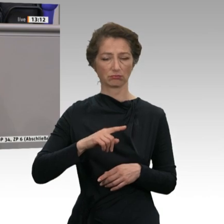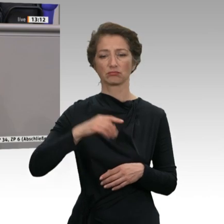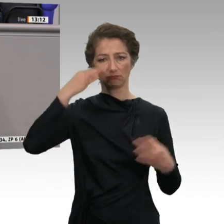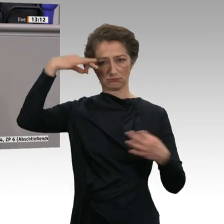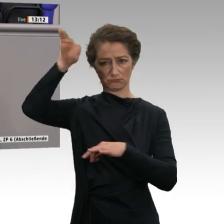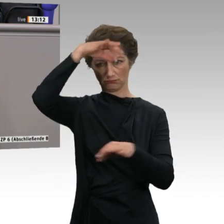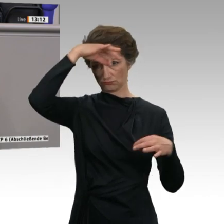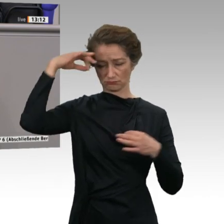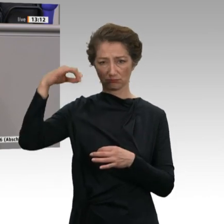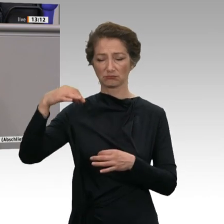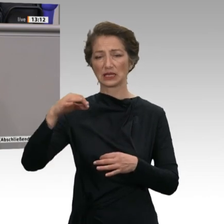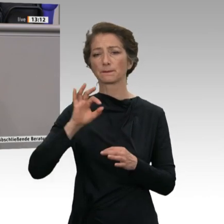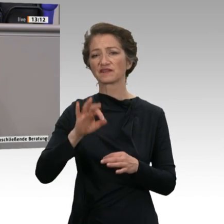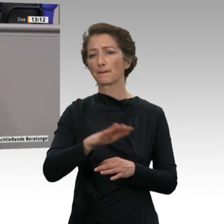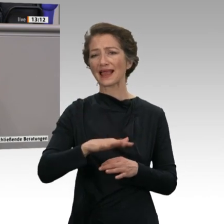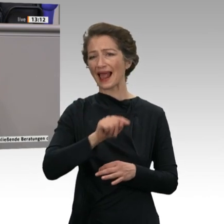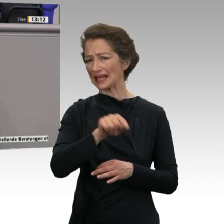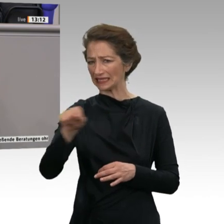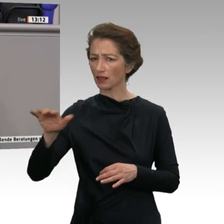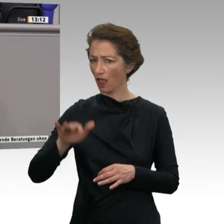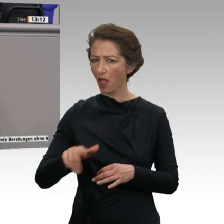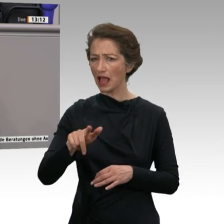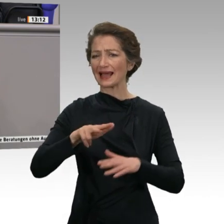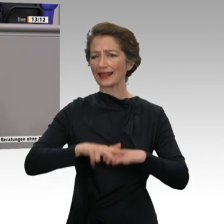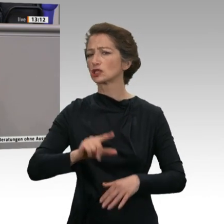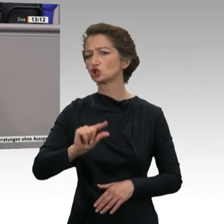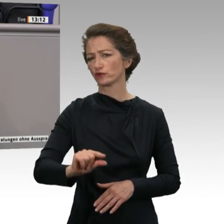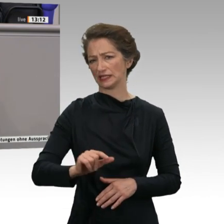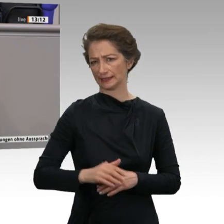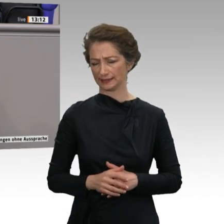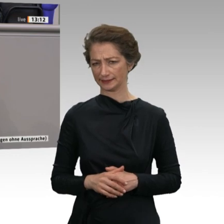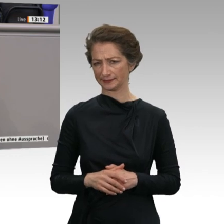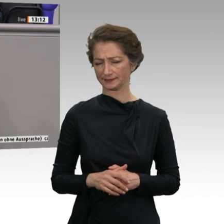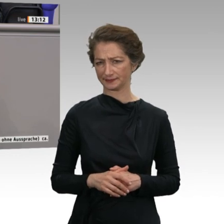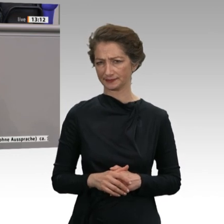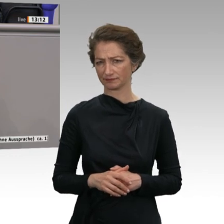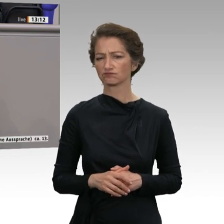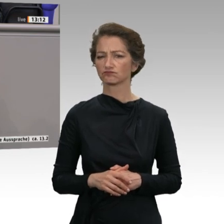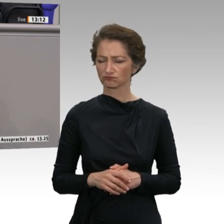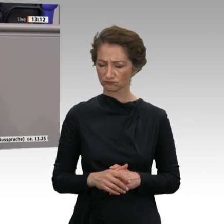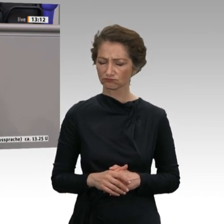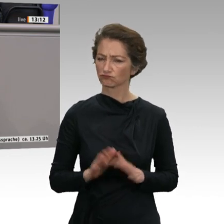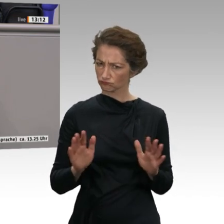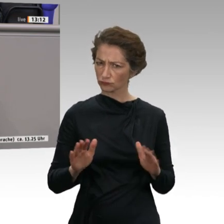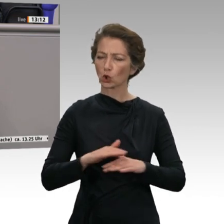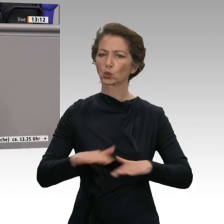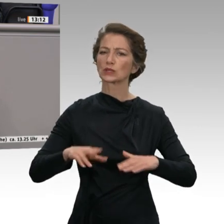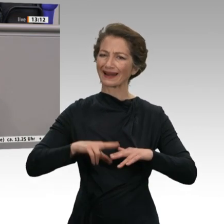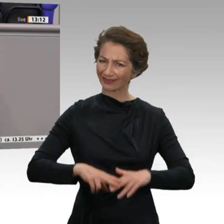niedrig sind. CDU, CSU und SPD setzen auf die Einführung einer Grundrente. Auch die FDP hat ein